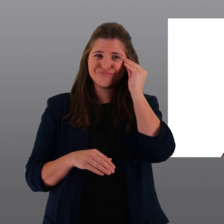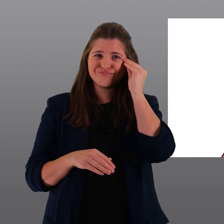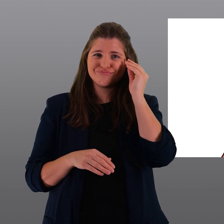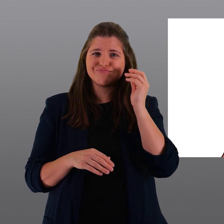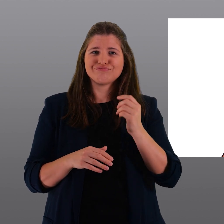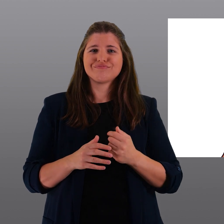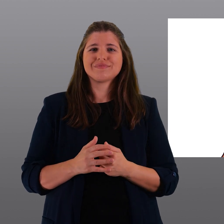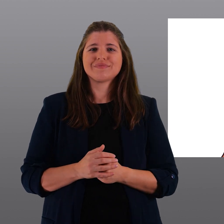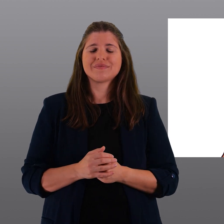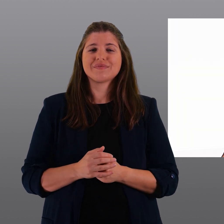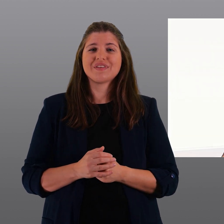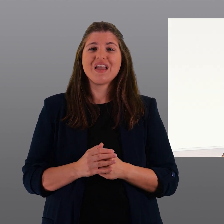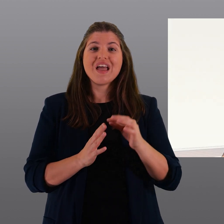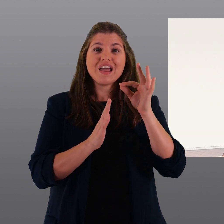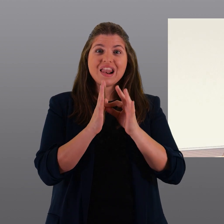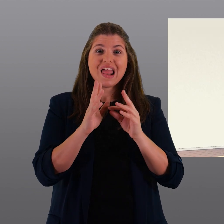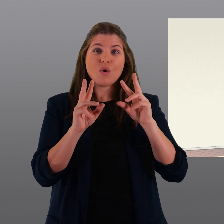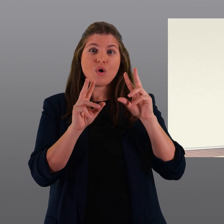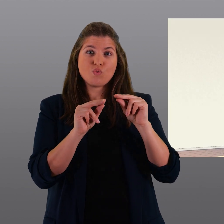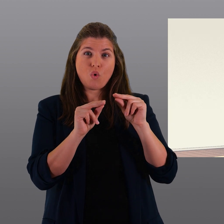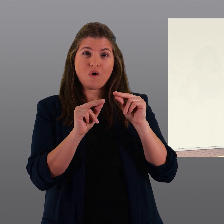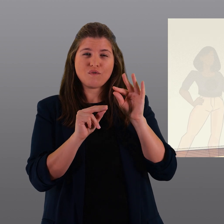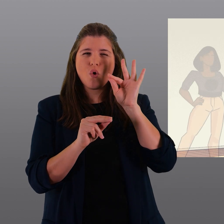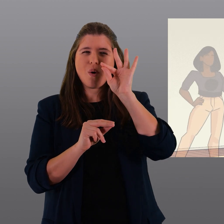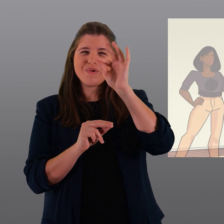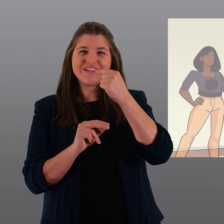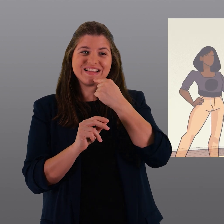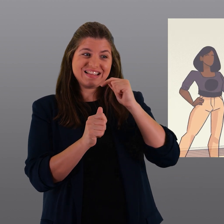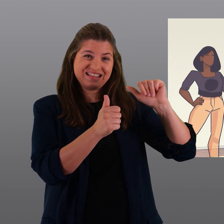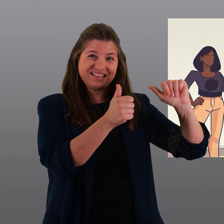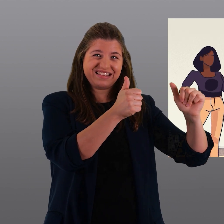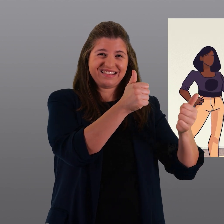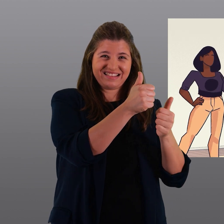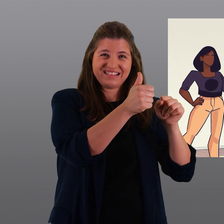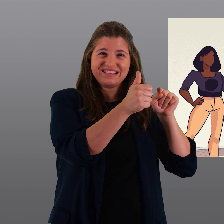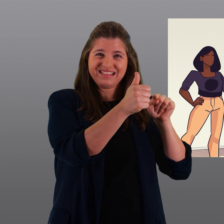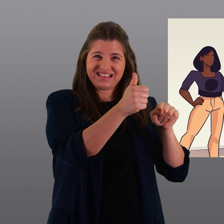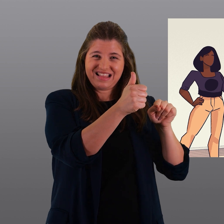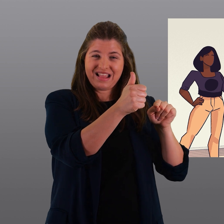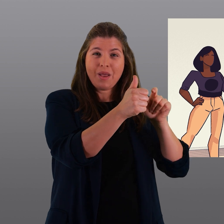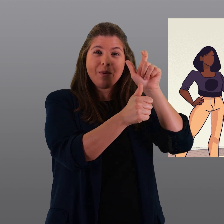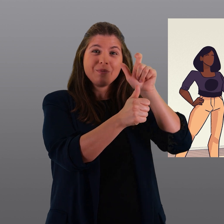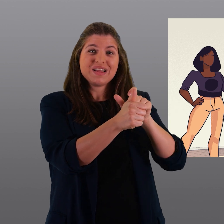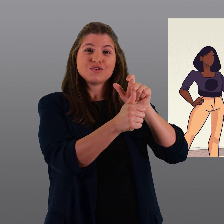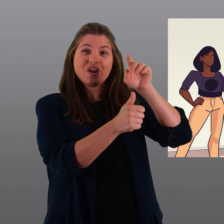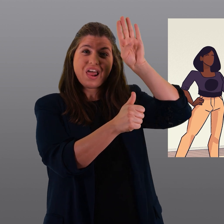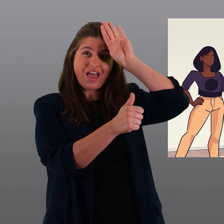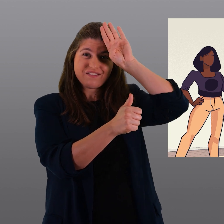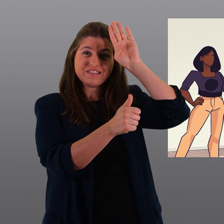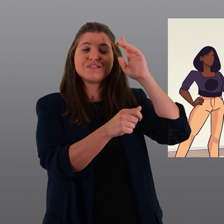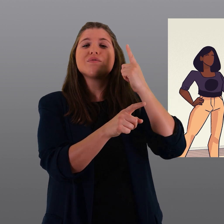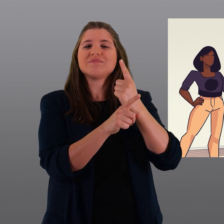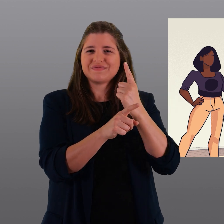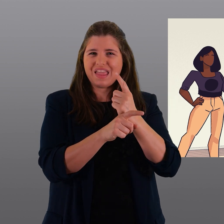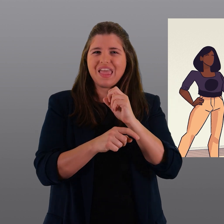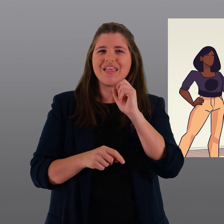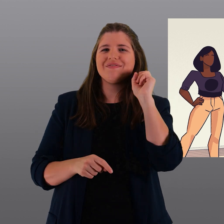piattaforme online. Le nuove regole prevedono che per ogni sublocazione il locatario deve presentare una richiesta